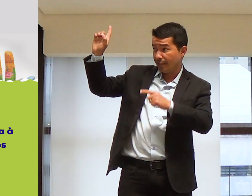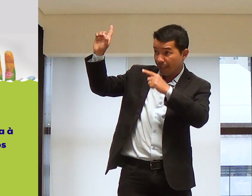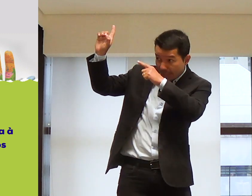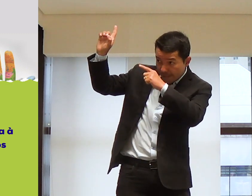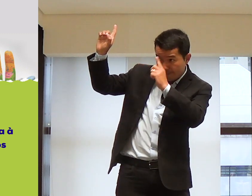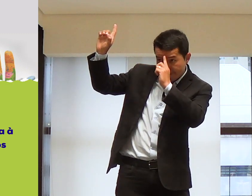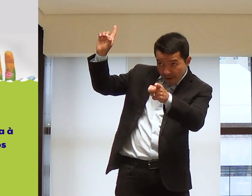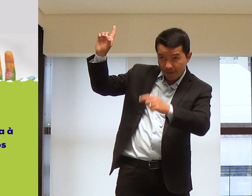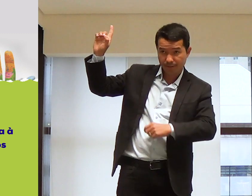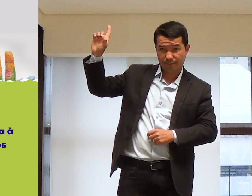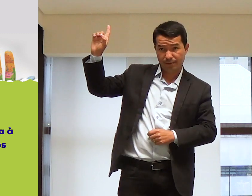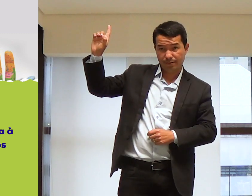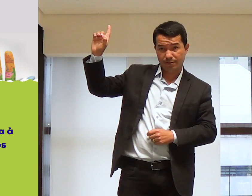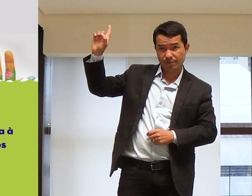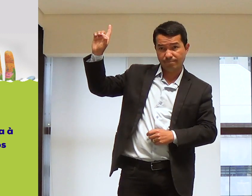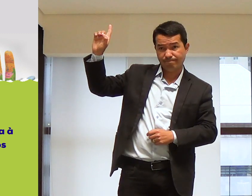Deus. Deus mandou.